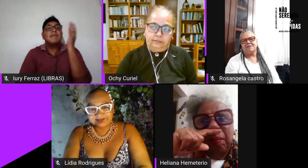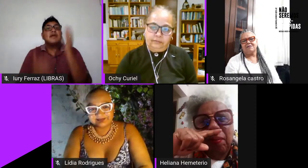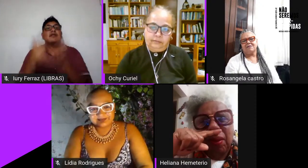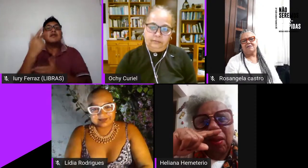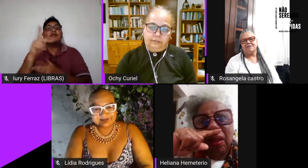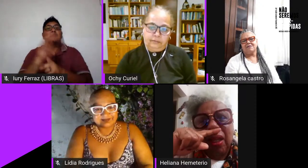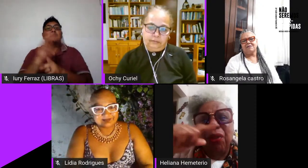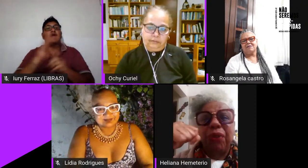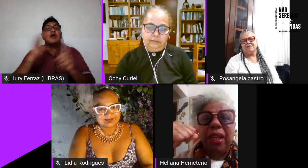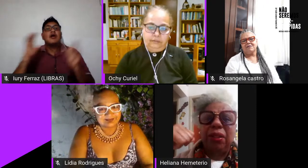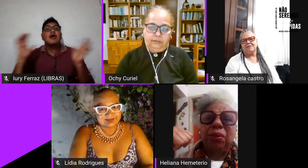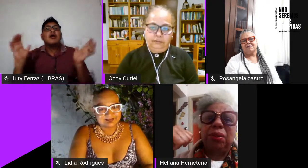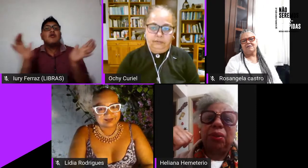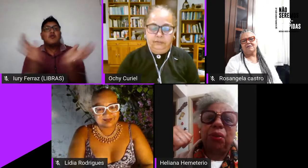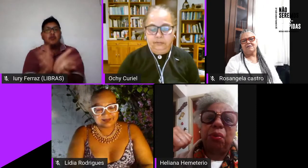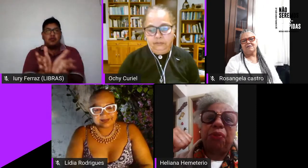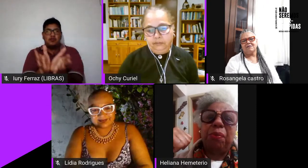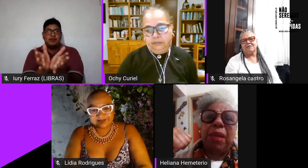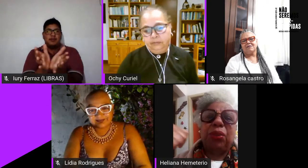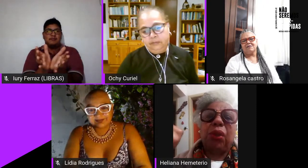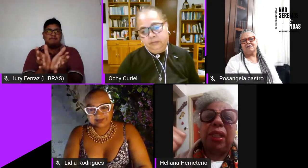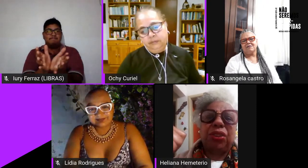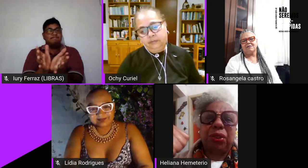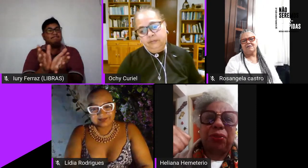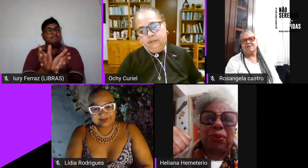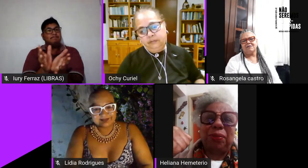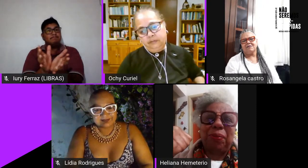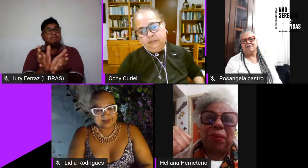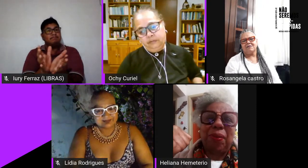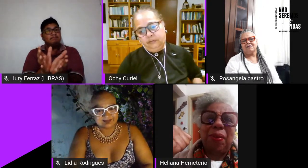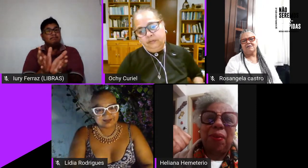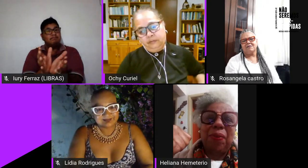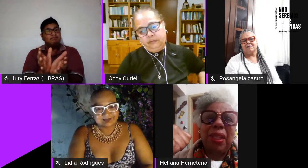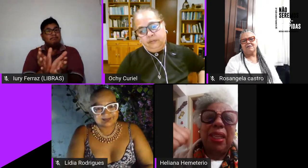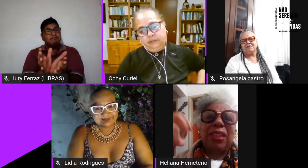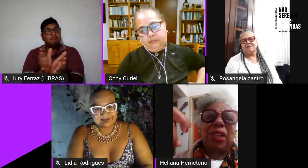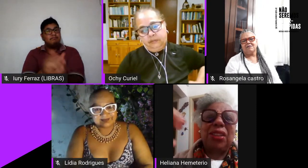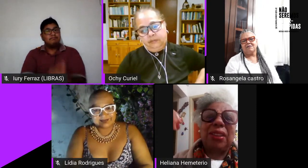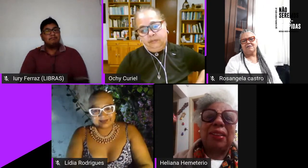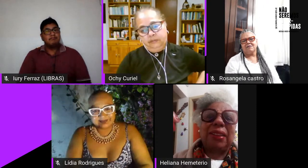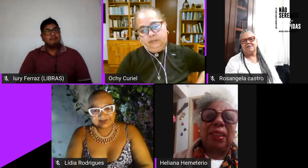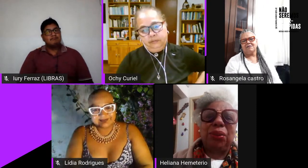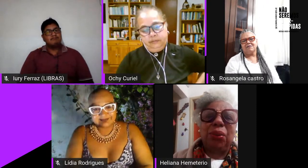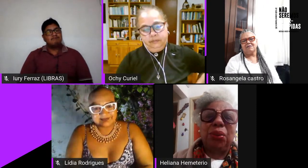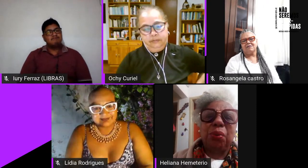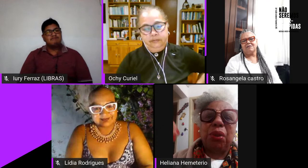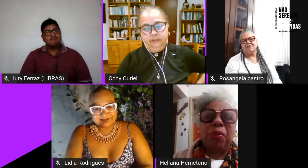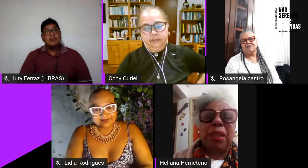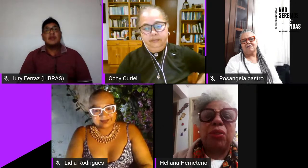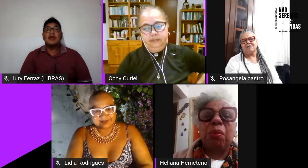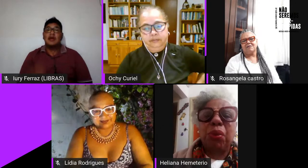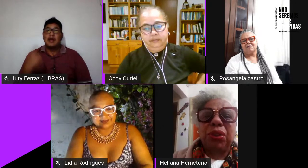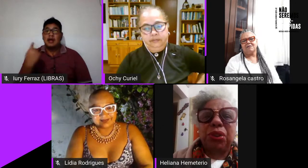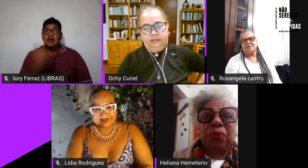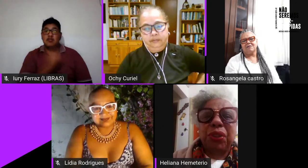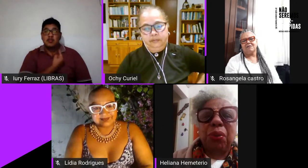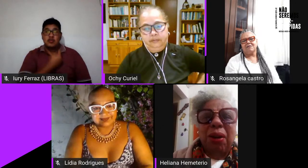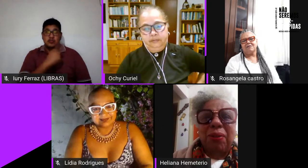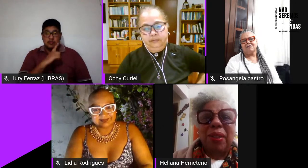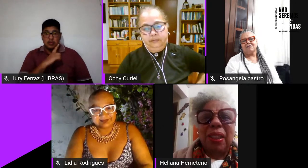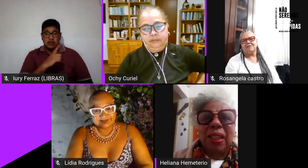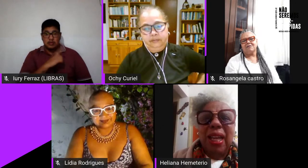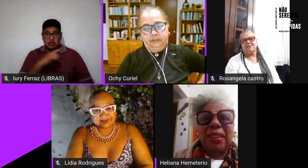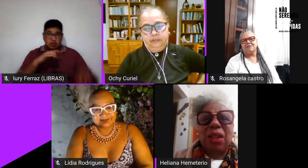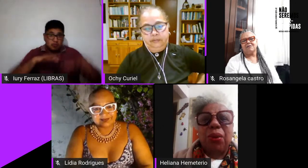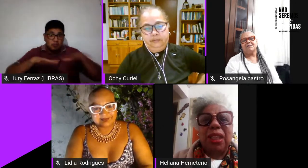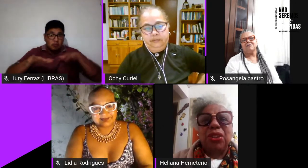eu venho movimento coletivo e a gente tá tendo um movimento muito individual